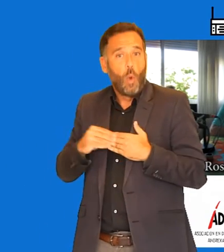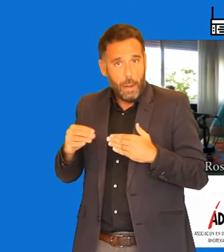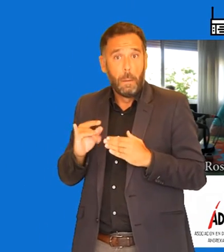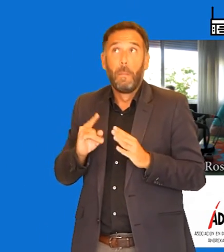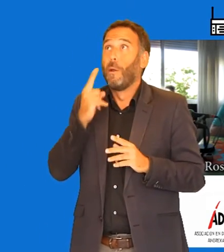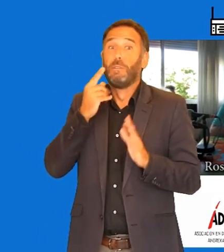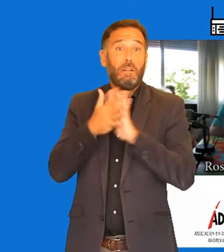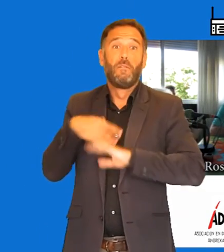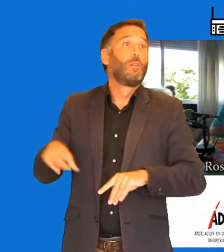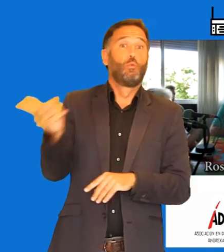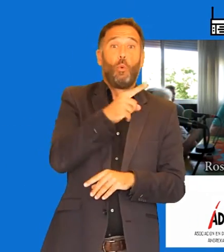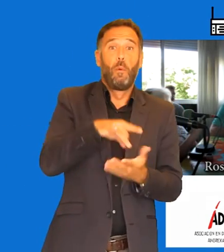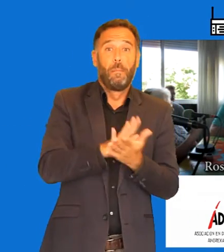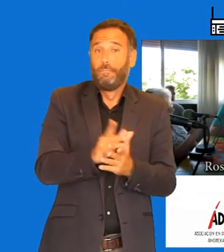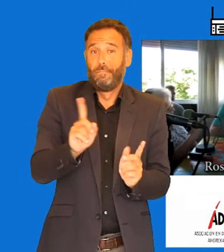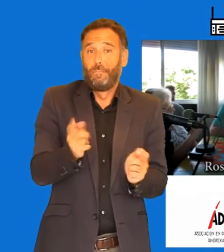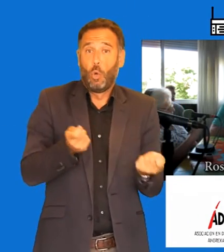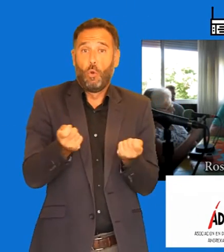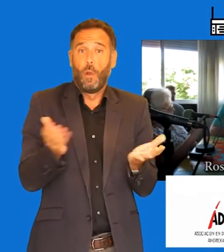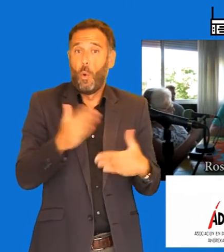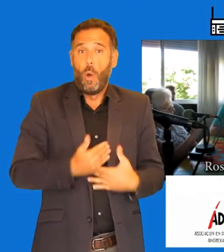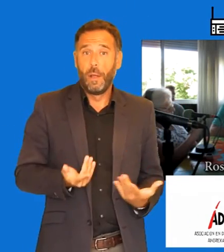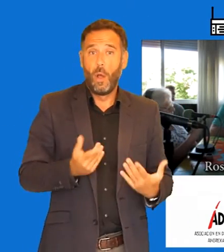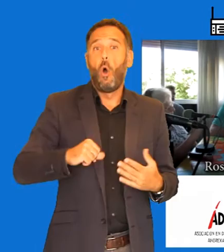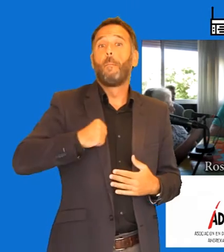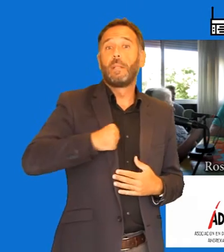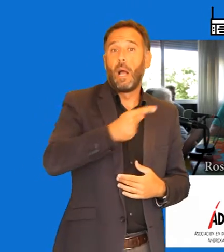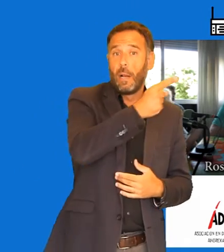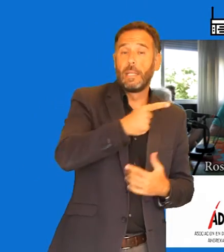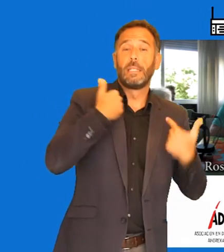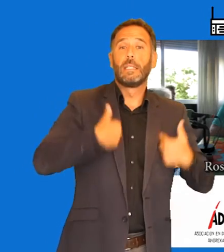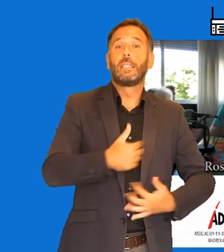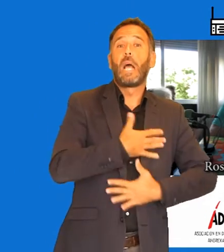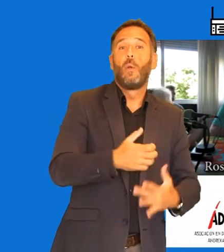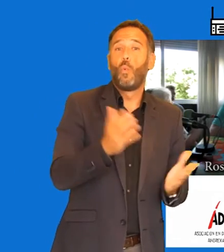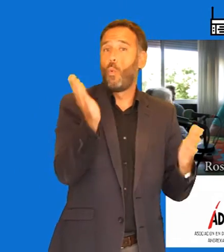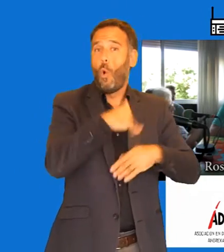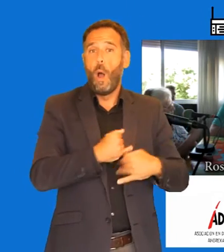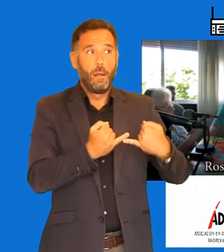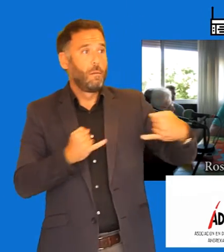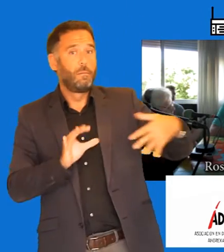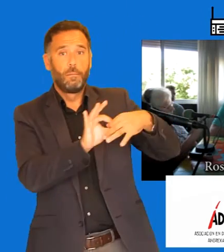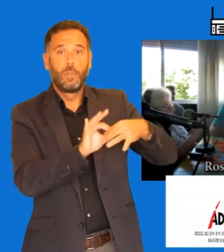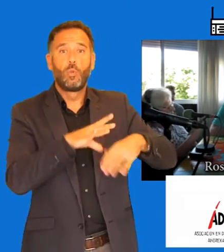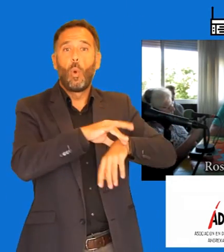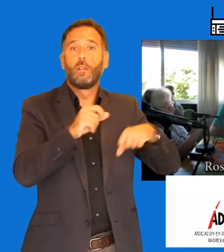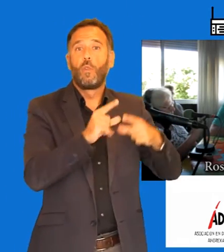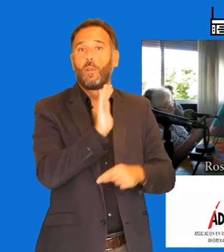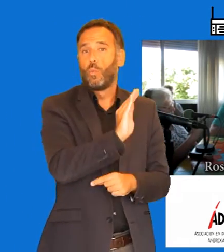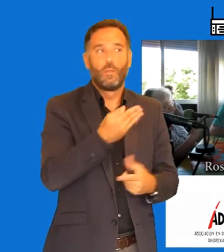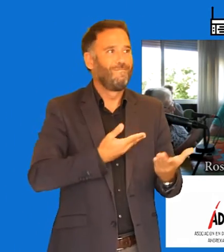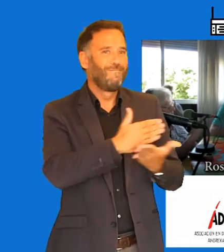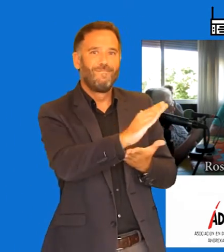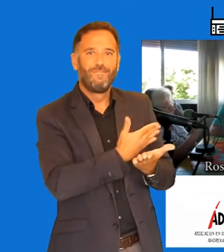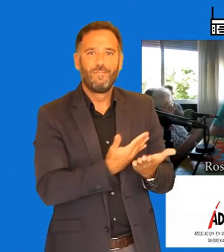no la puedo, no está coordinada con la base de datos de salud, por ejemplo, de la seguridad social. Sí, sí. No te puedo